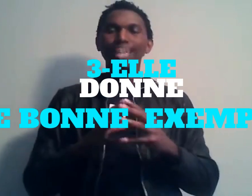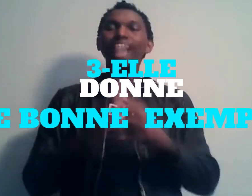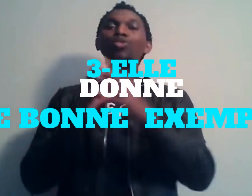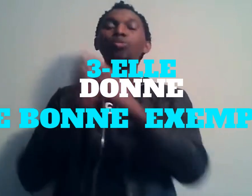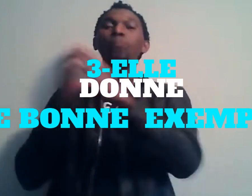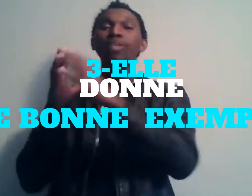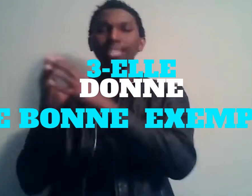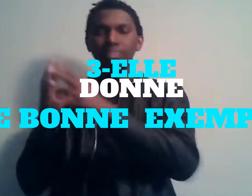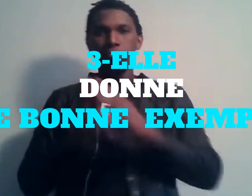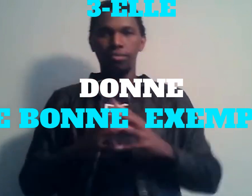elle donne le bon exemple.